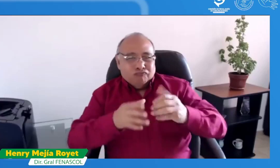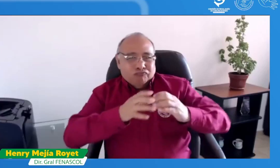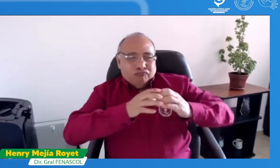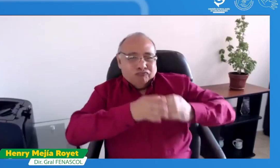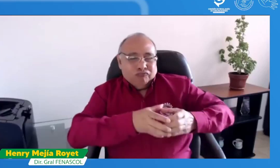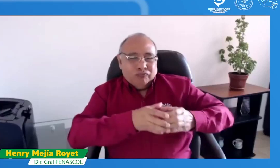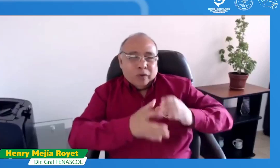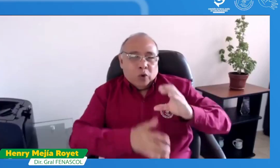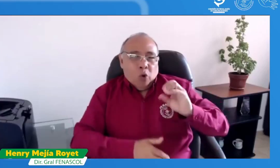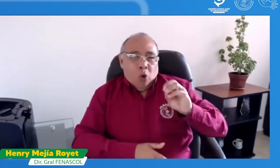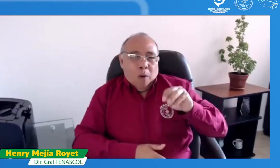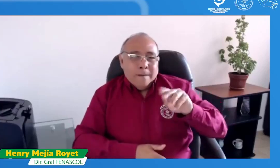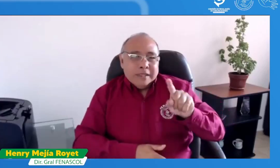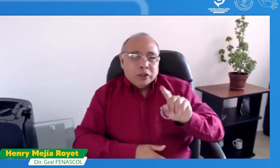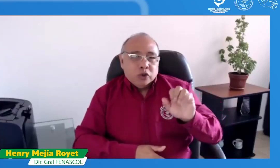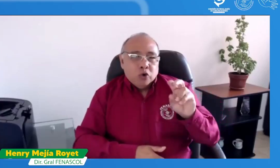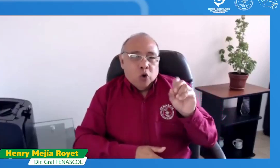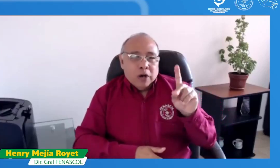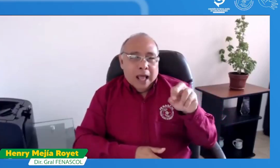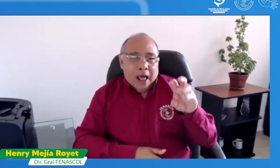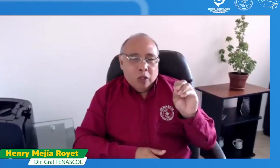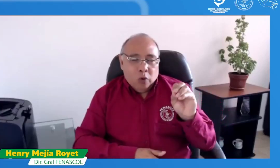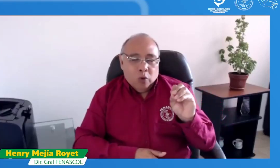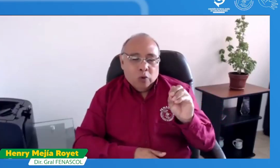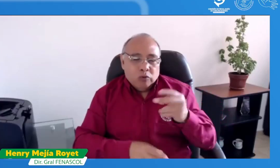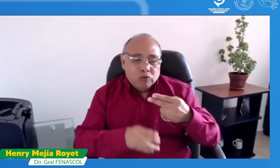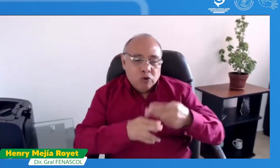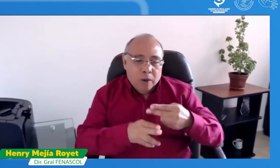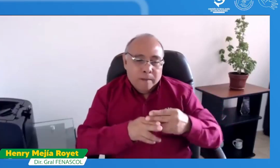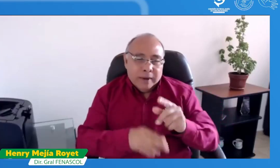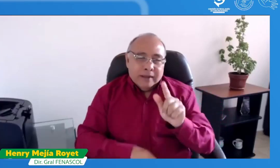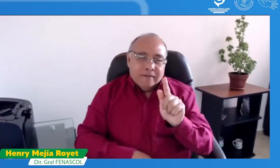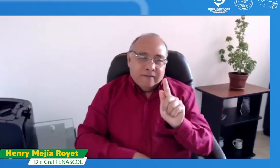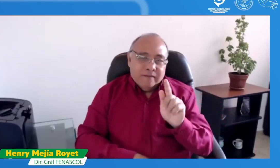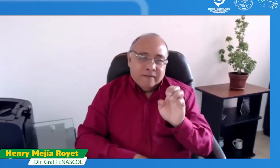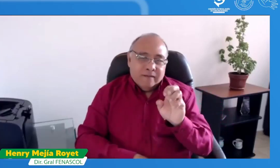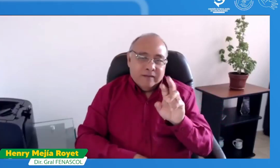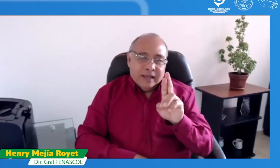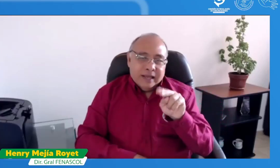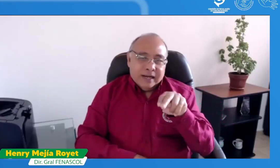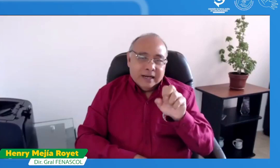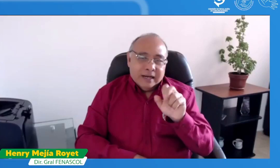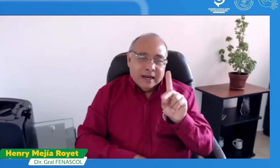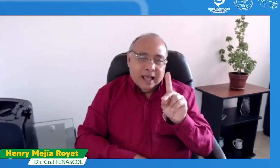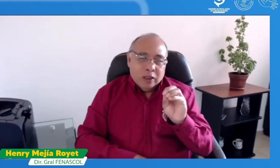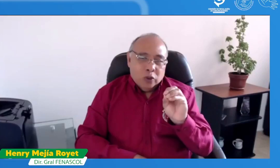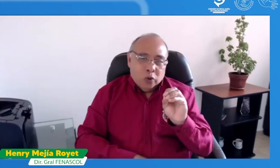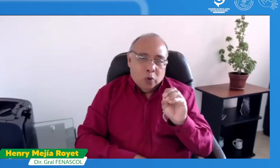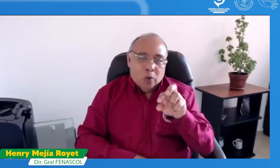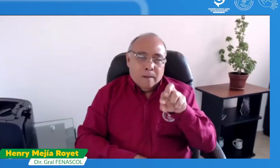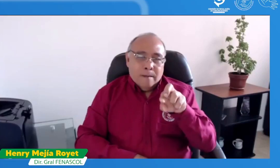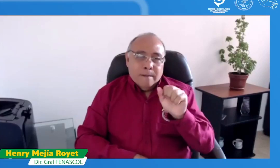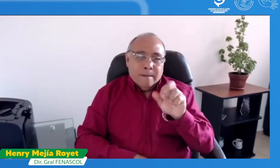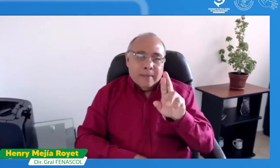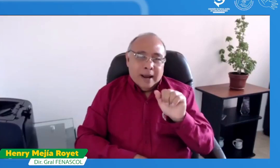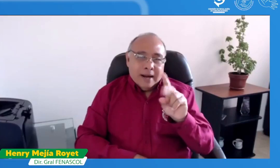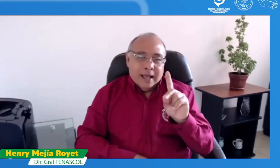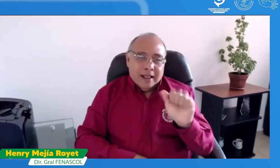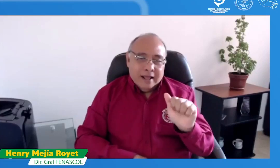Ahora nos van a comentar al respecto. Tenemos al comisionado, a uno de los comisionados, su nombre